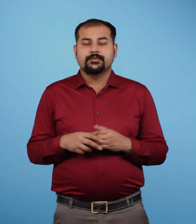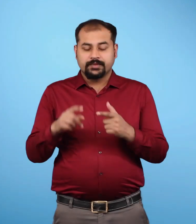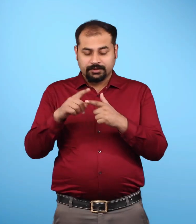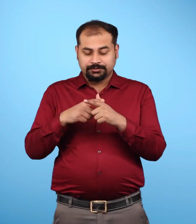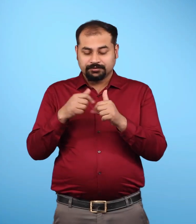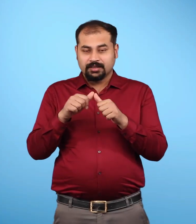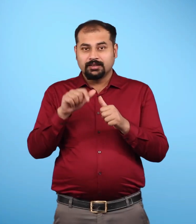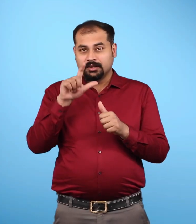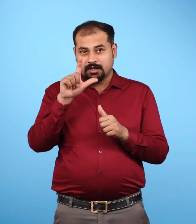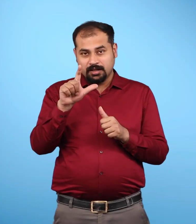जल मंडल